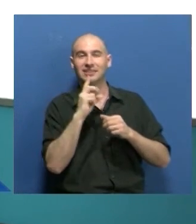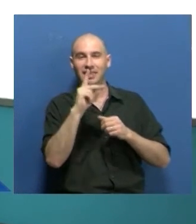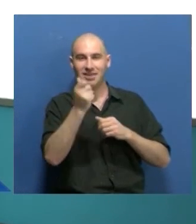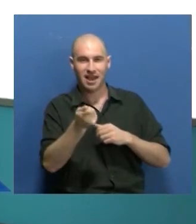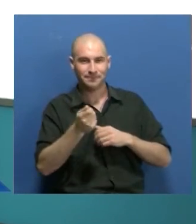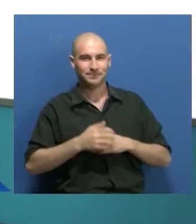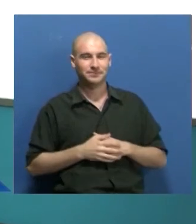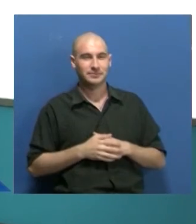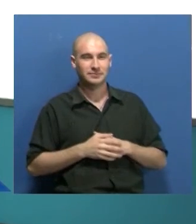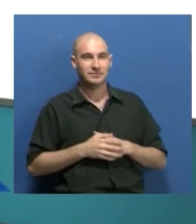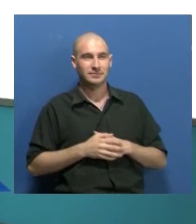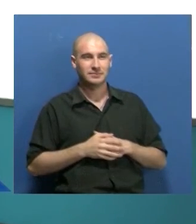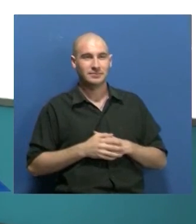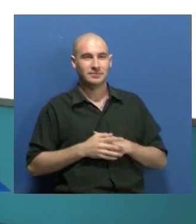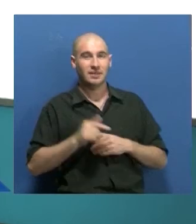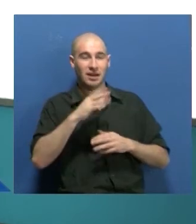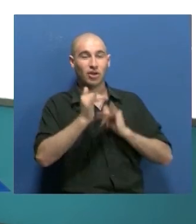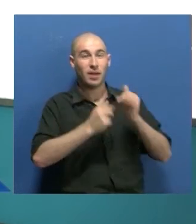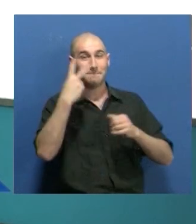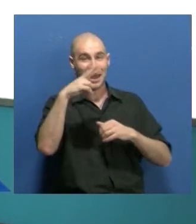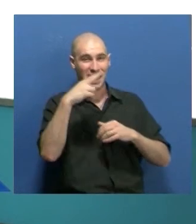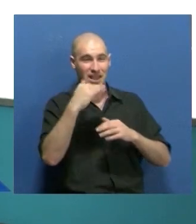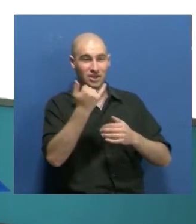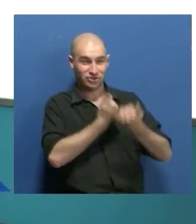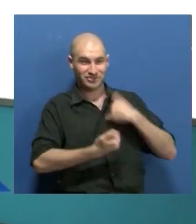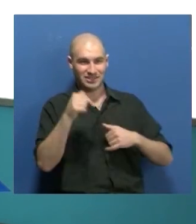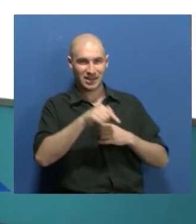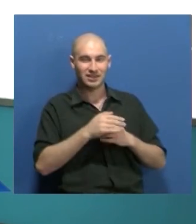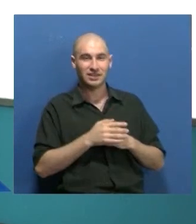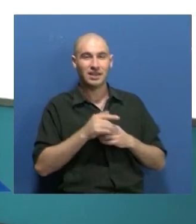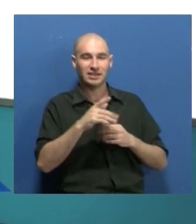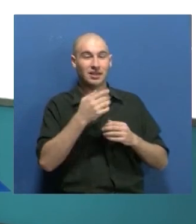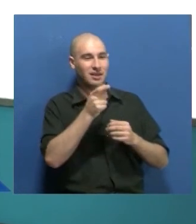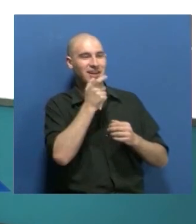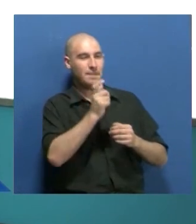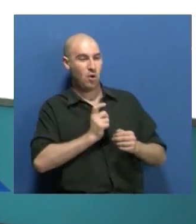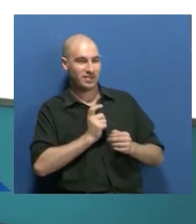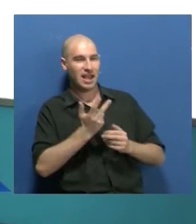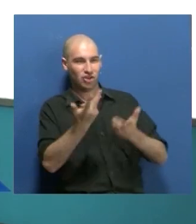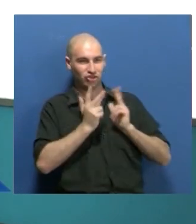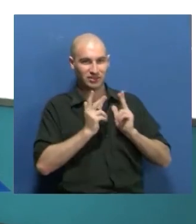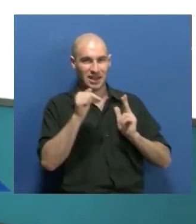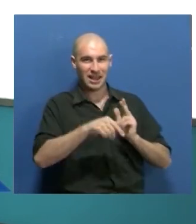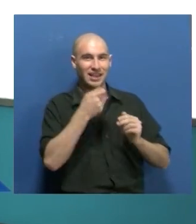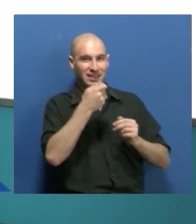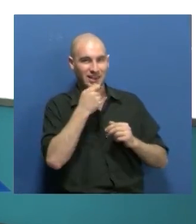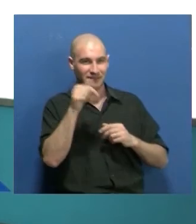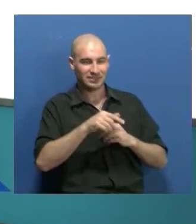Abierta. Y lo nombraba Mariana en una de sus contestaciones, hoy ahora en la entrevista, de que el área de